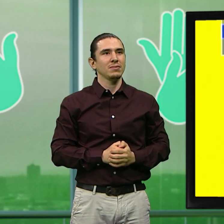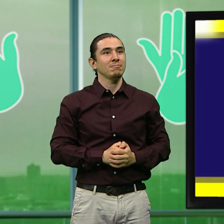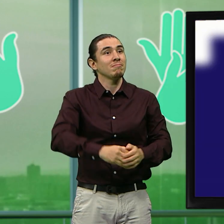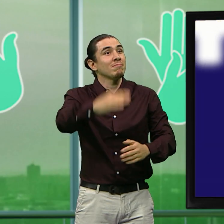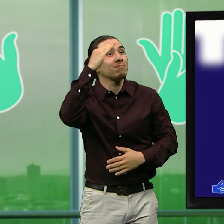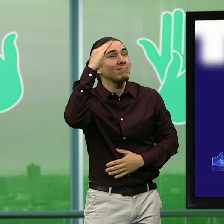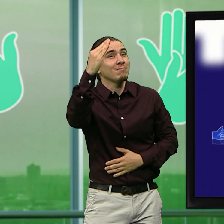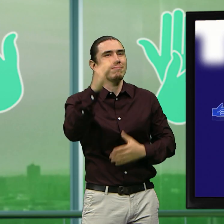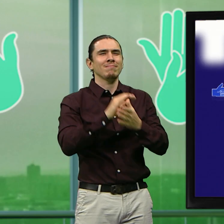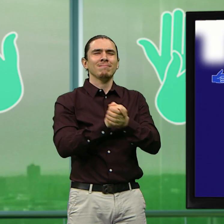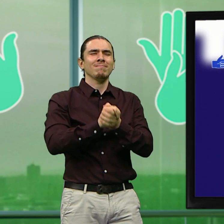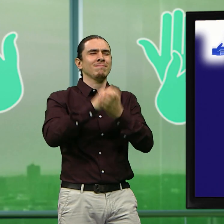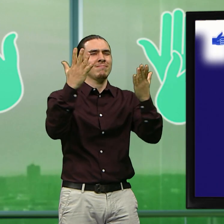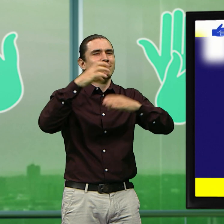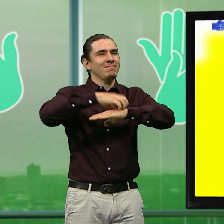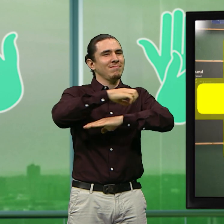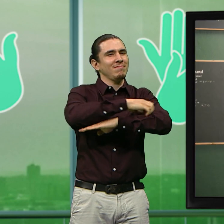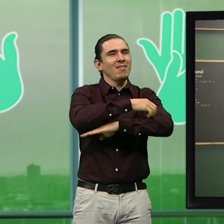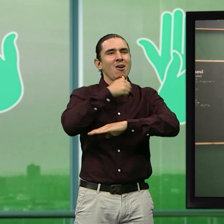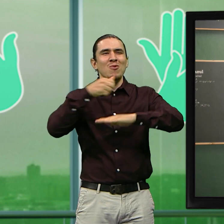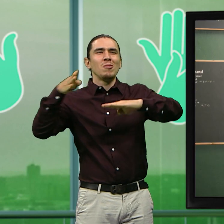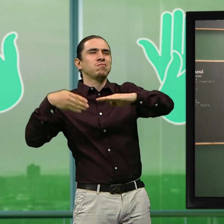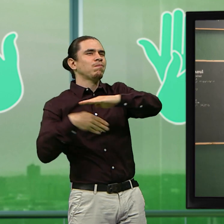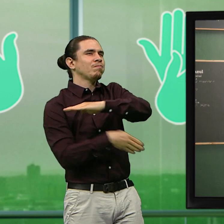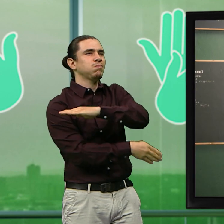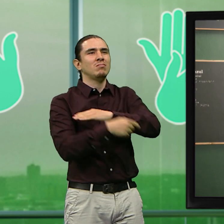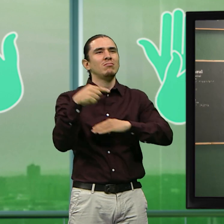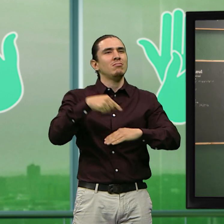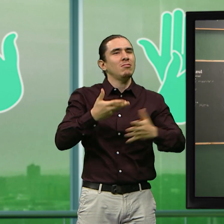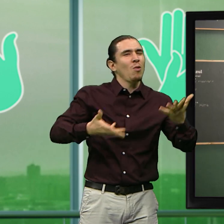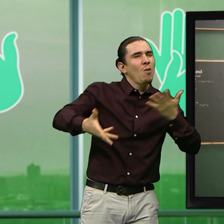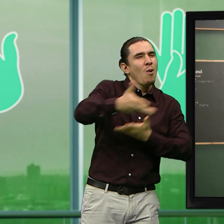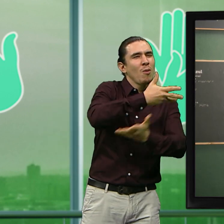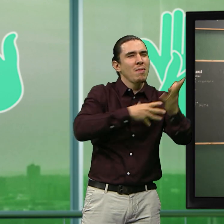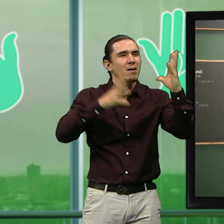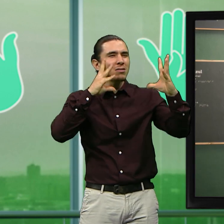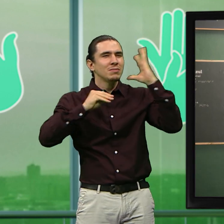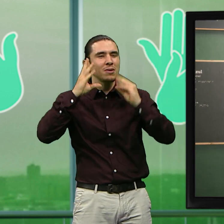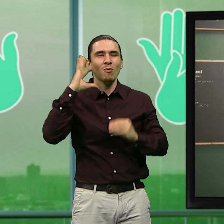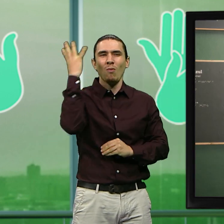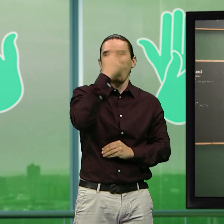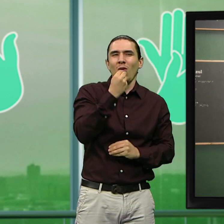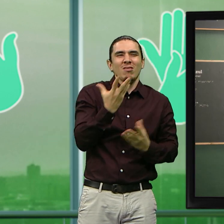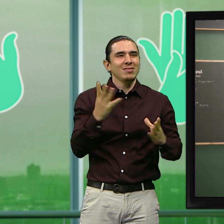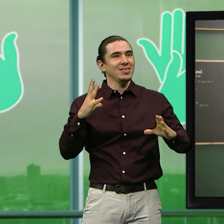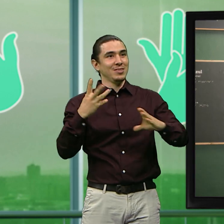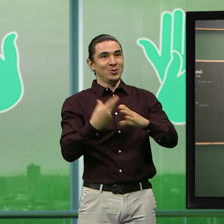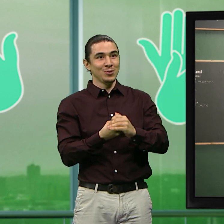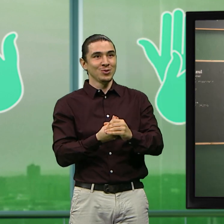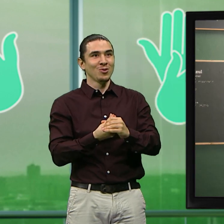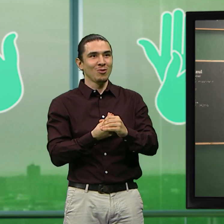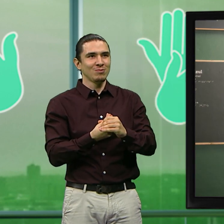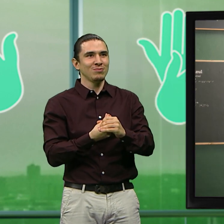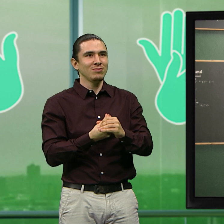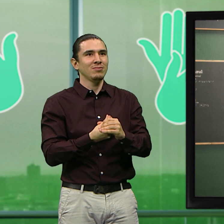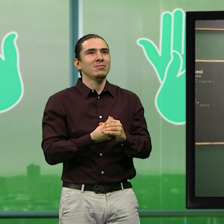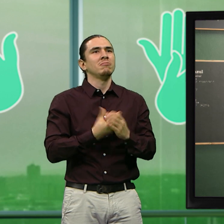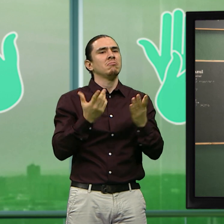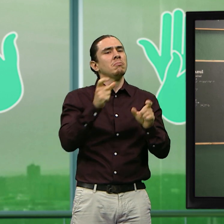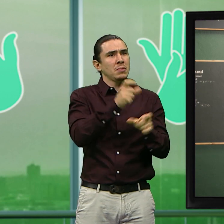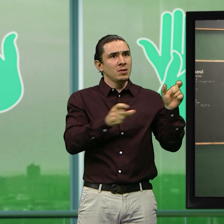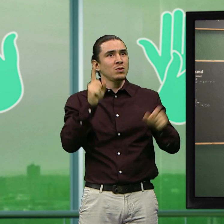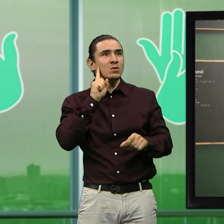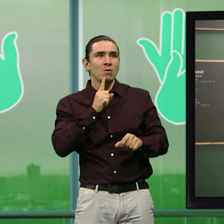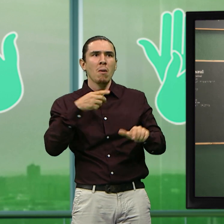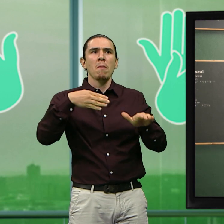Hola, hola y los saludos del acuario del Parque Explora y venimos a compartir con ustedes un bonito mensaje de inclusión. es que